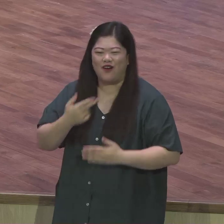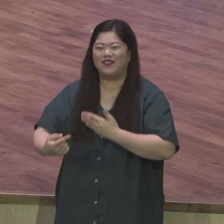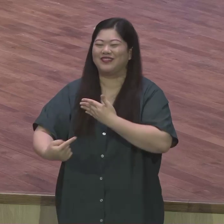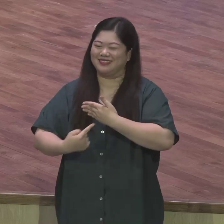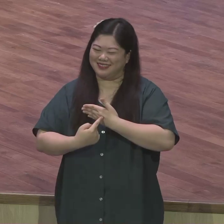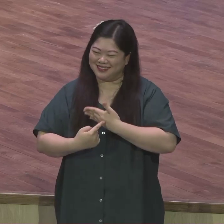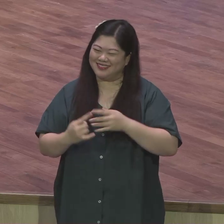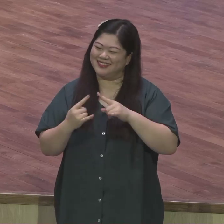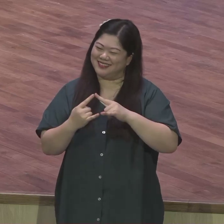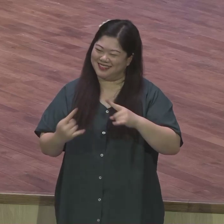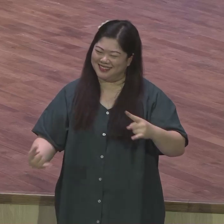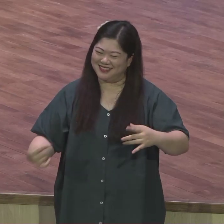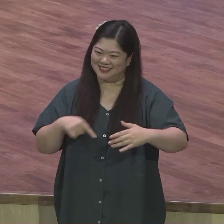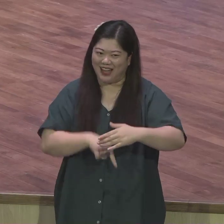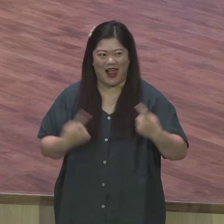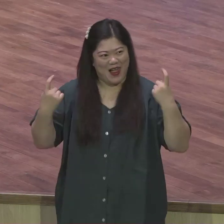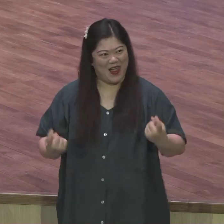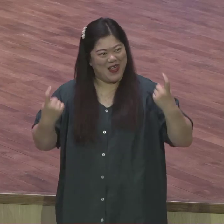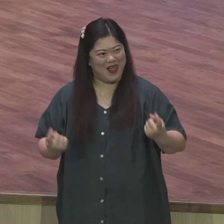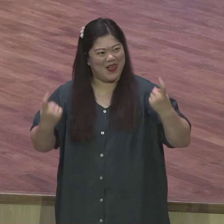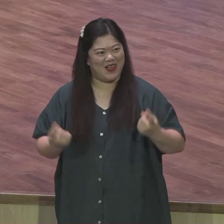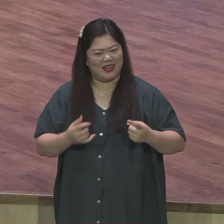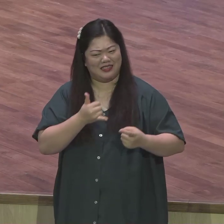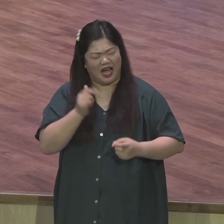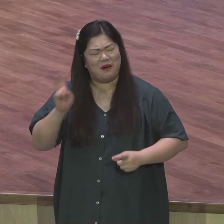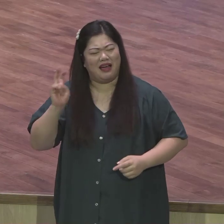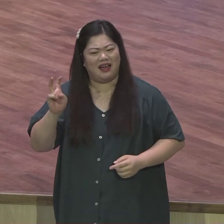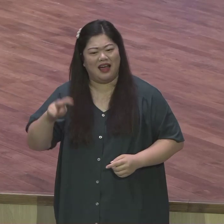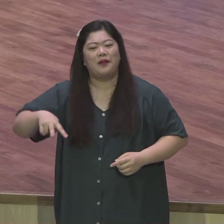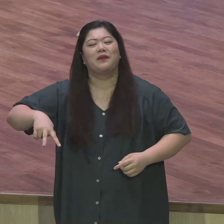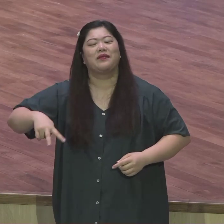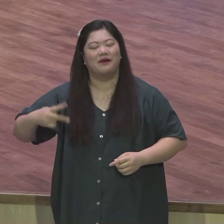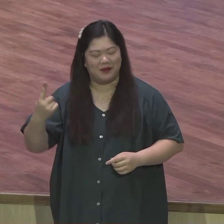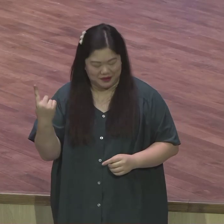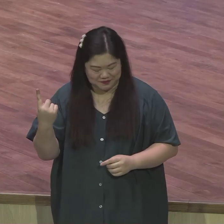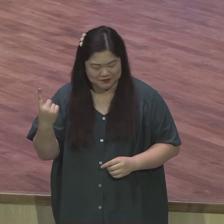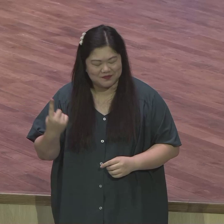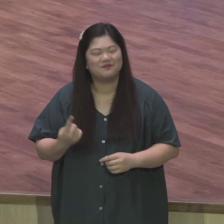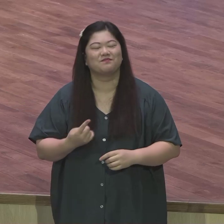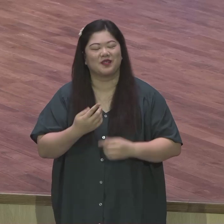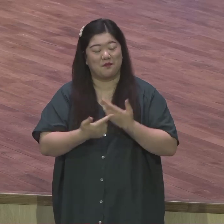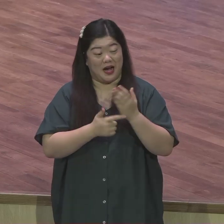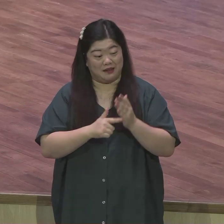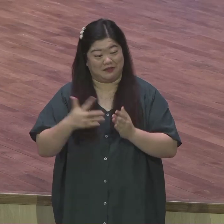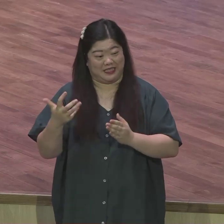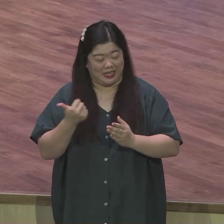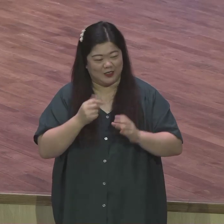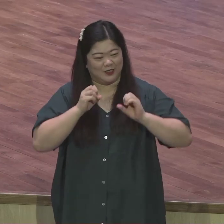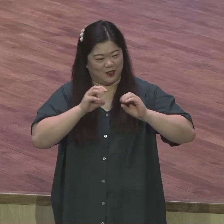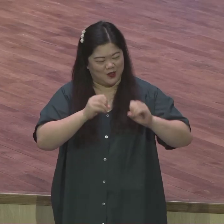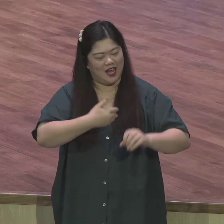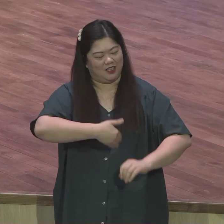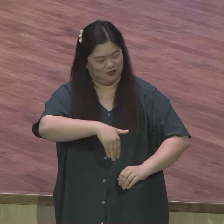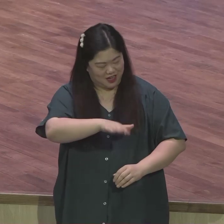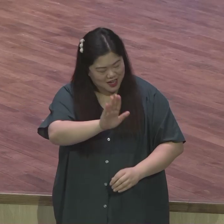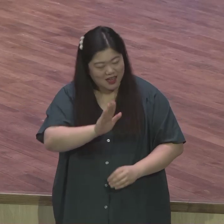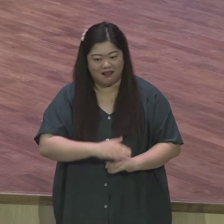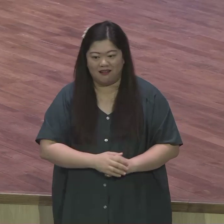가슴속에는 거기 있어야 돼요 기도해 하나님이 왜 여기 오게 했을까 왜 이걸 보게 했을까 이거 내가 평생 기도하라고 하나님이 이